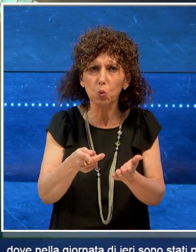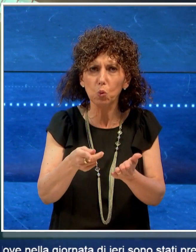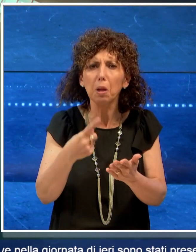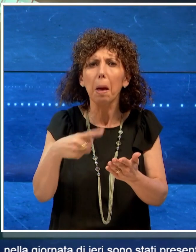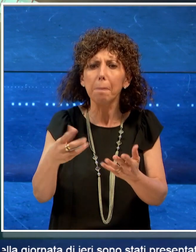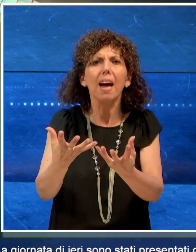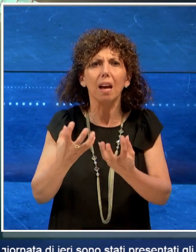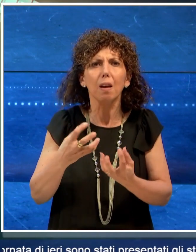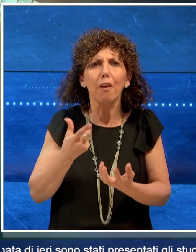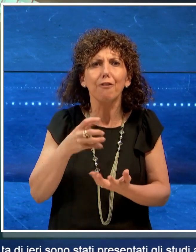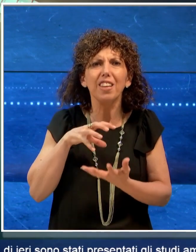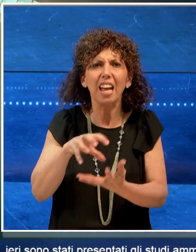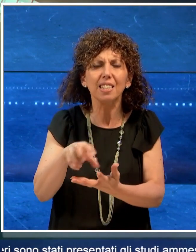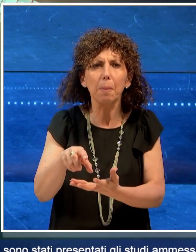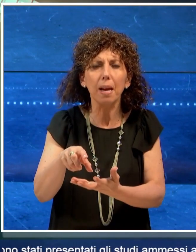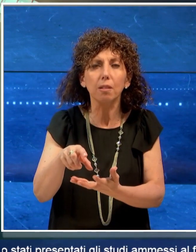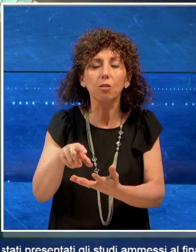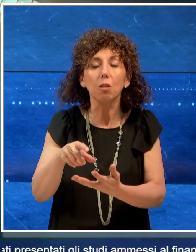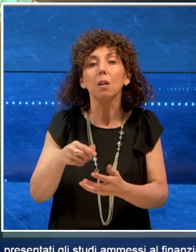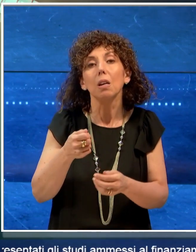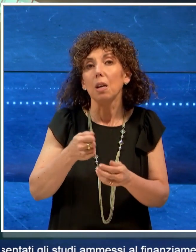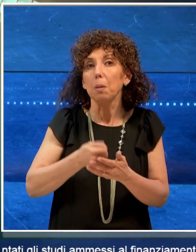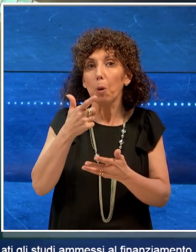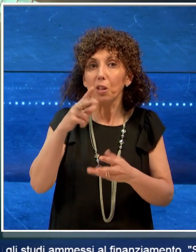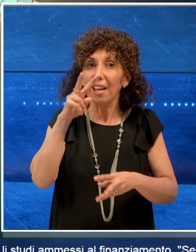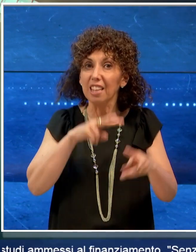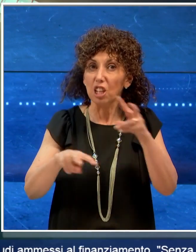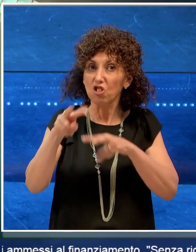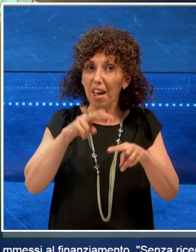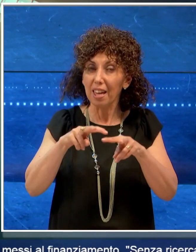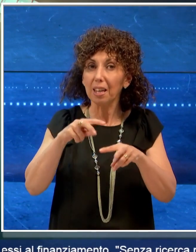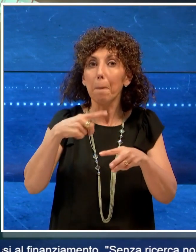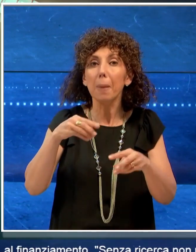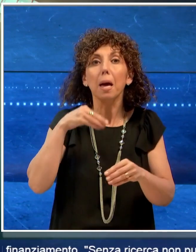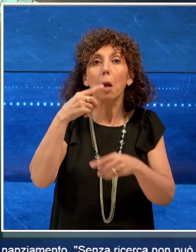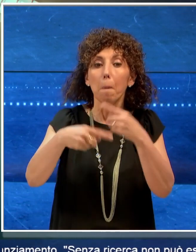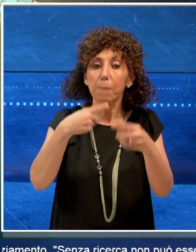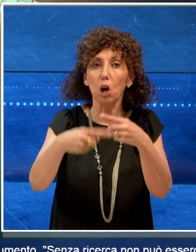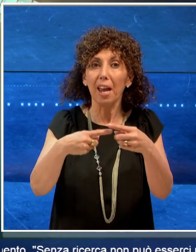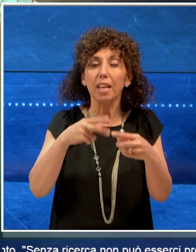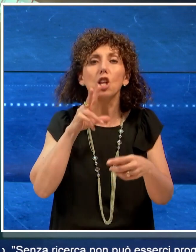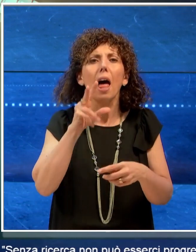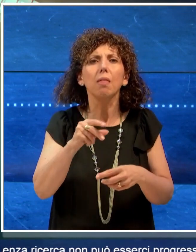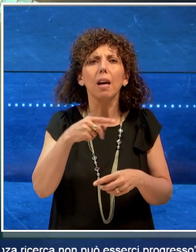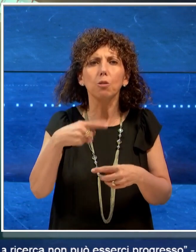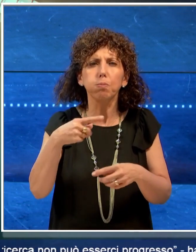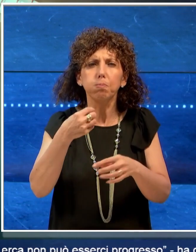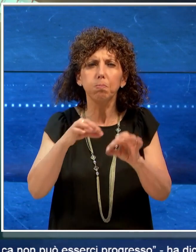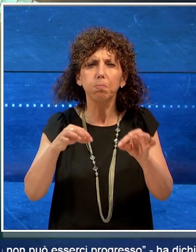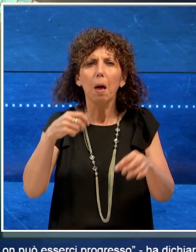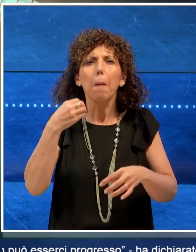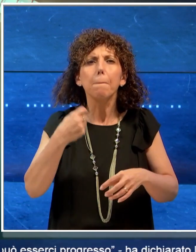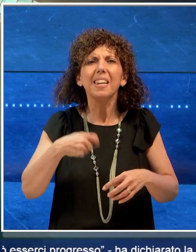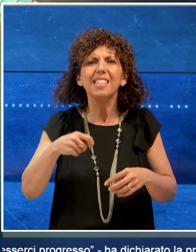finanziamento. Senza ricerca non può esserci progresso, ha dichiarato la Presidente del Consiglio